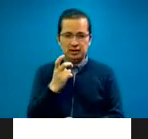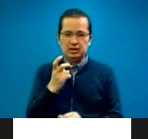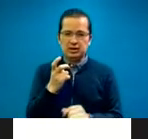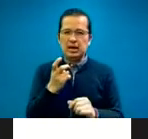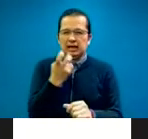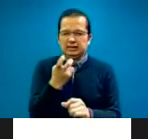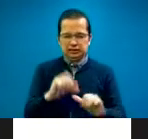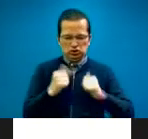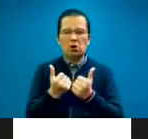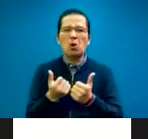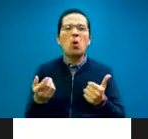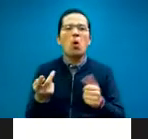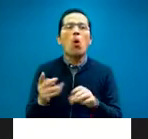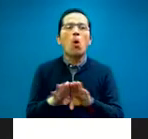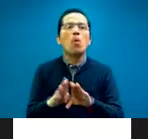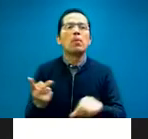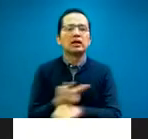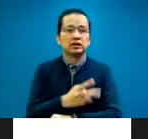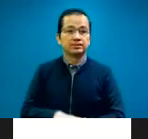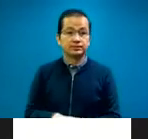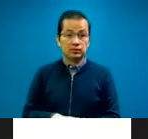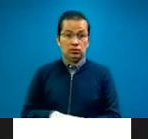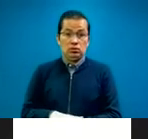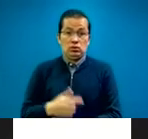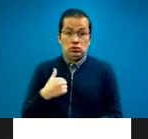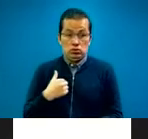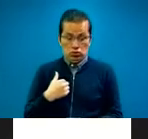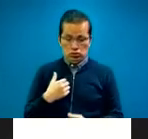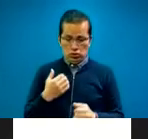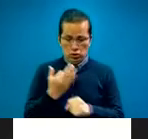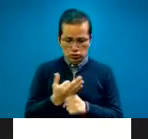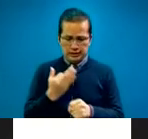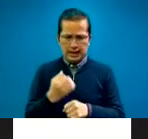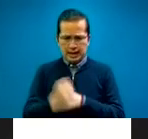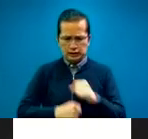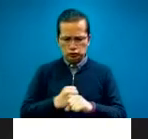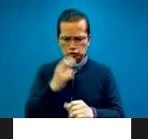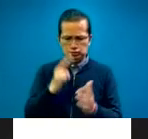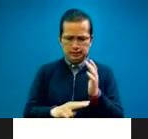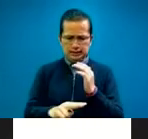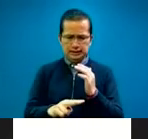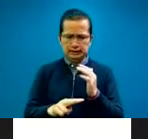Actualmente, desde el año 2002, el nombre de la asociación lleva a interpreting.